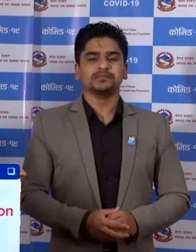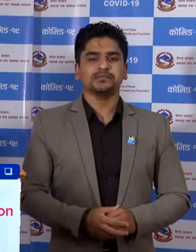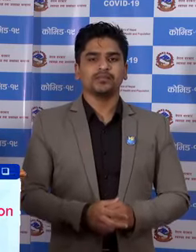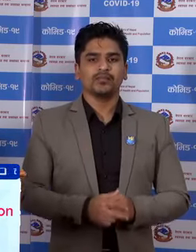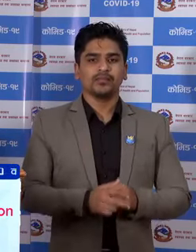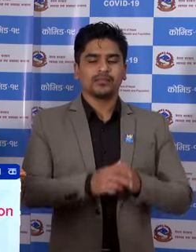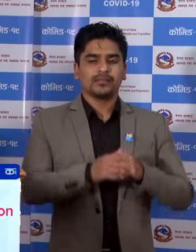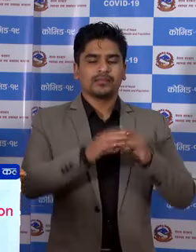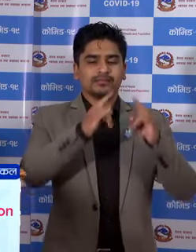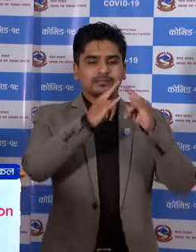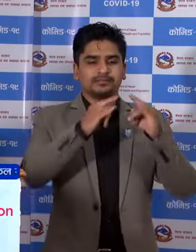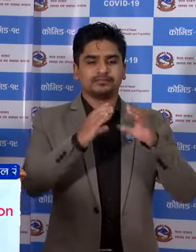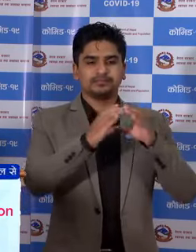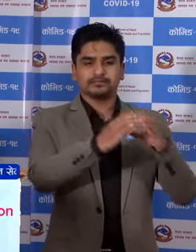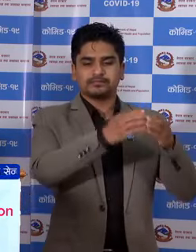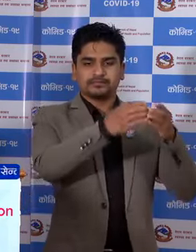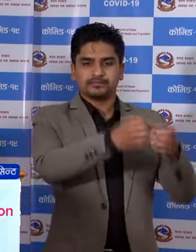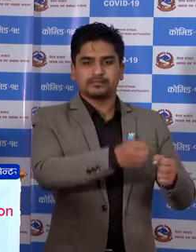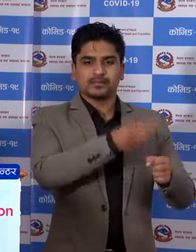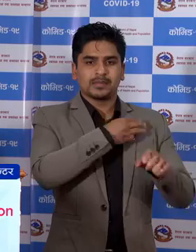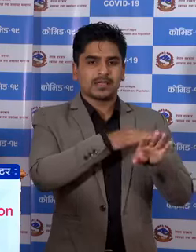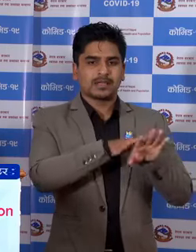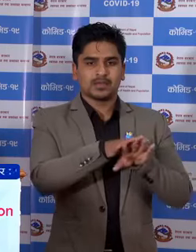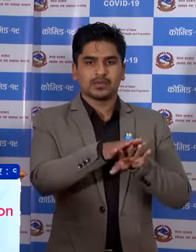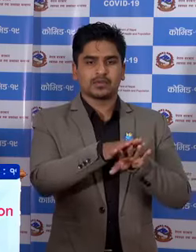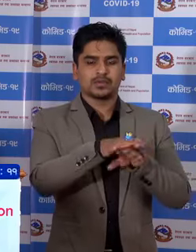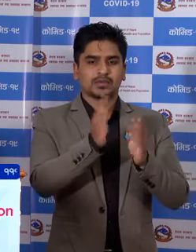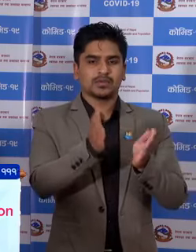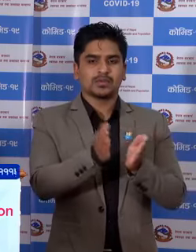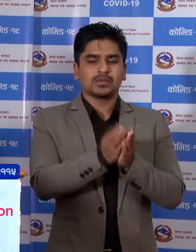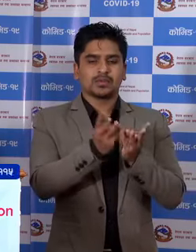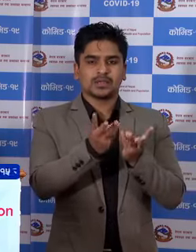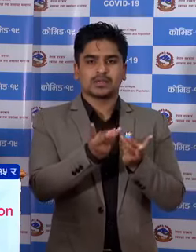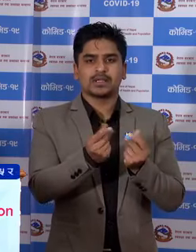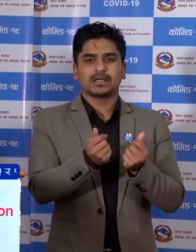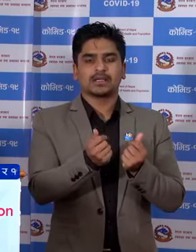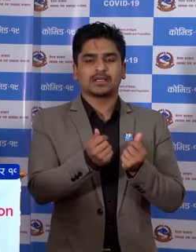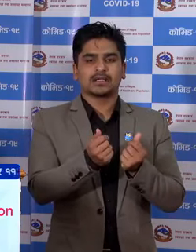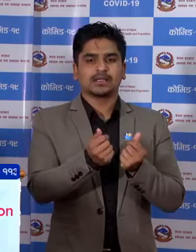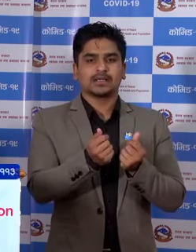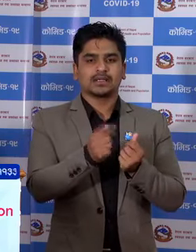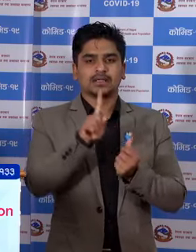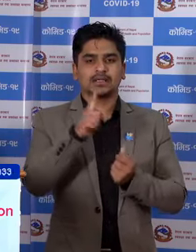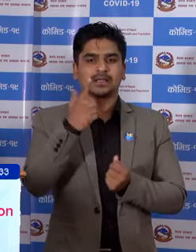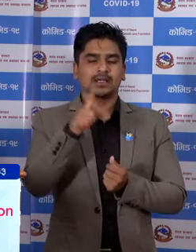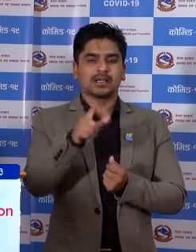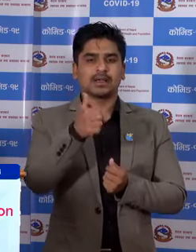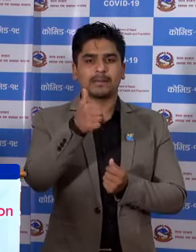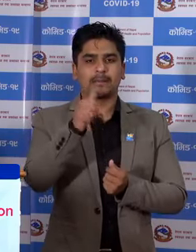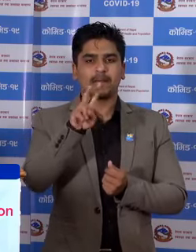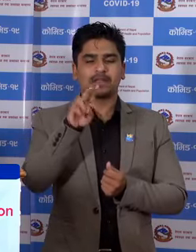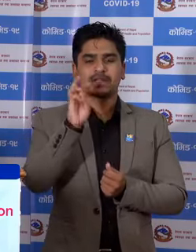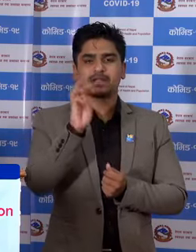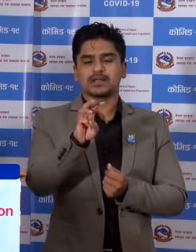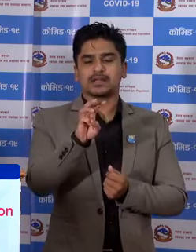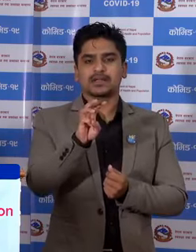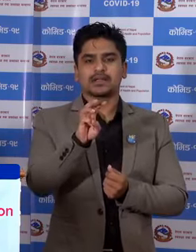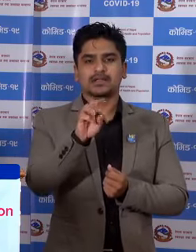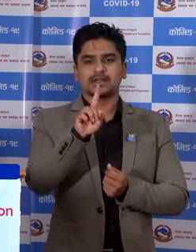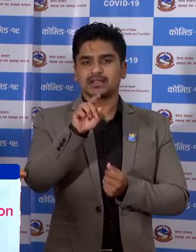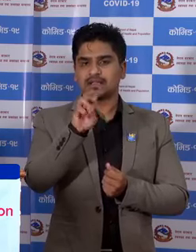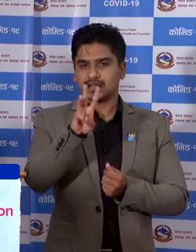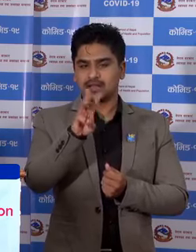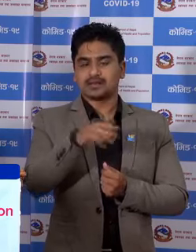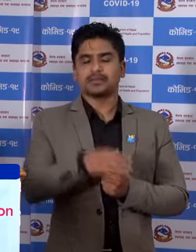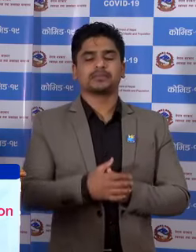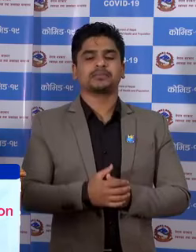क्वारिंटीन में भायका बेगती अरको जम्मा संख्या एक लाख बैशाथी अजार तिये